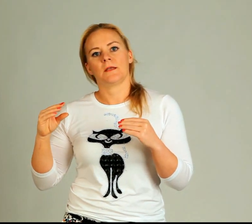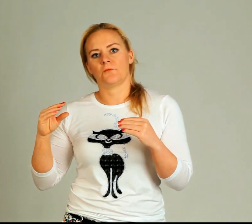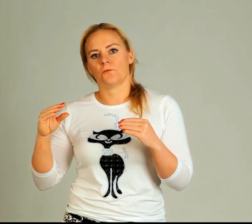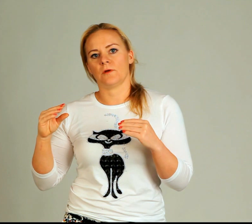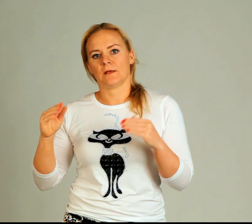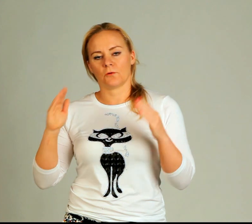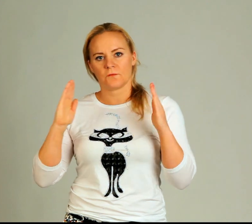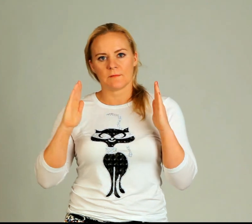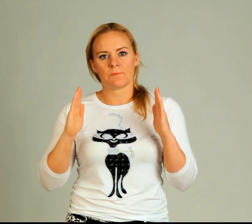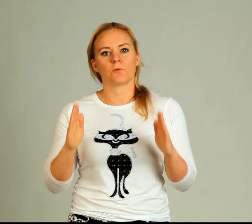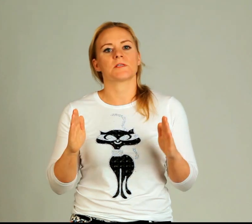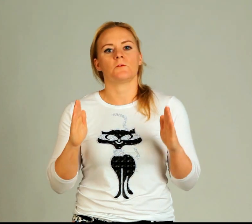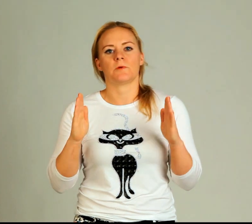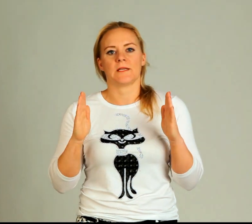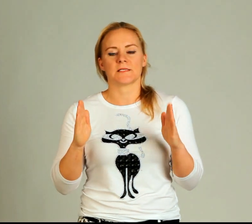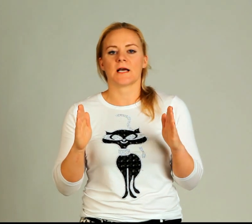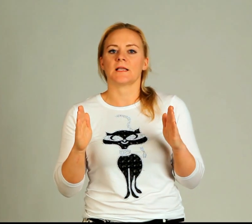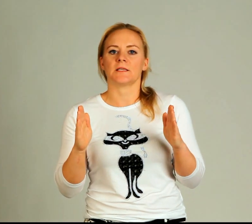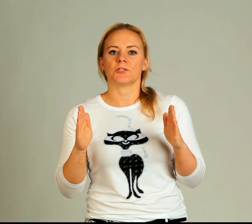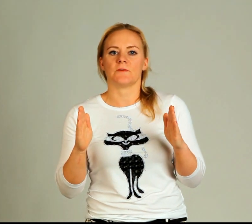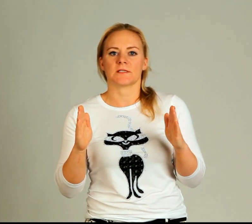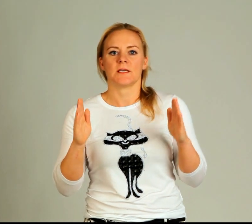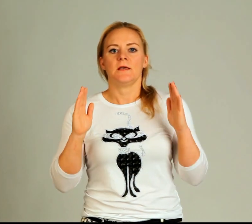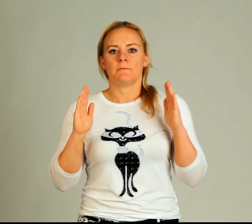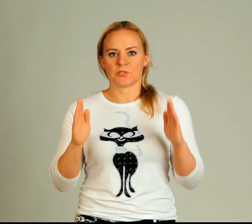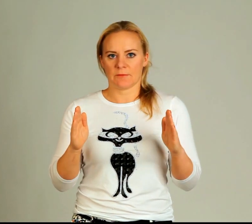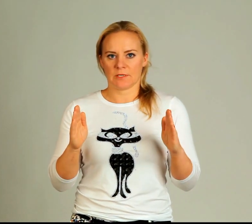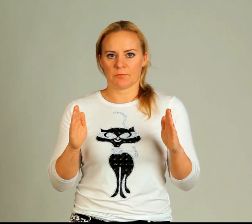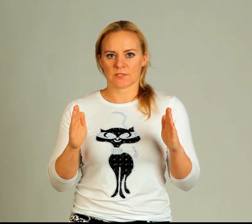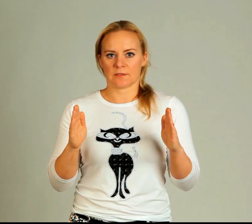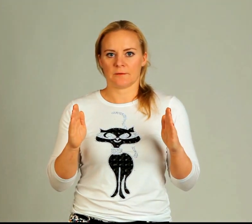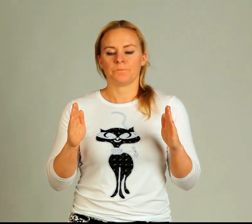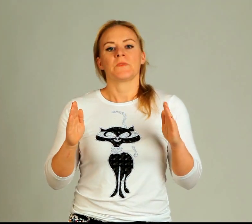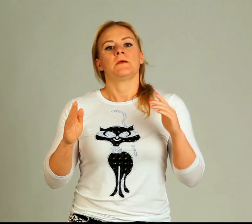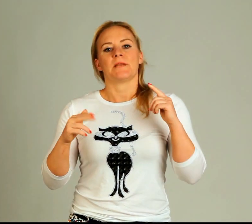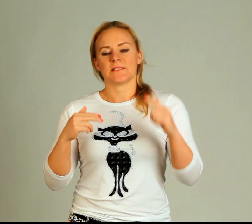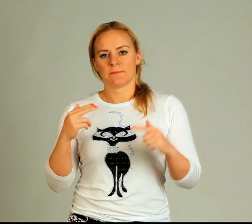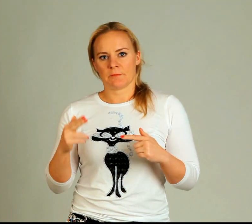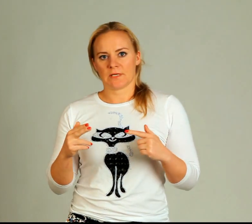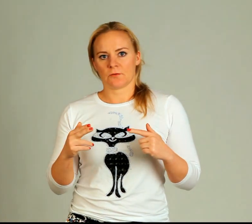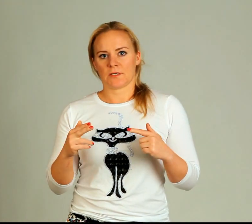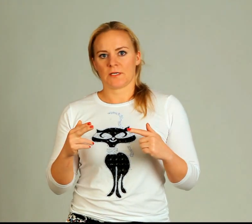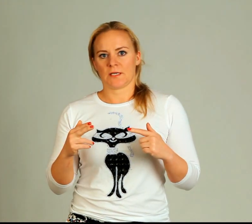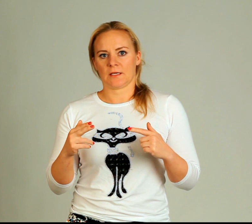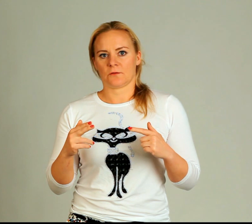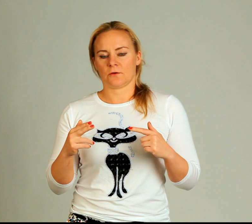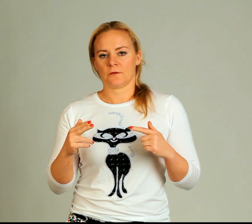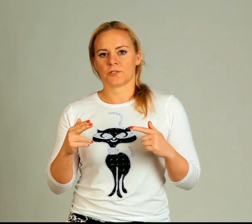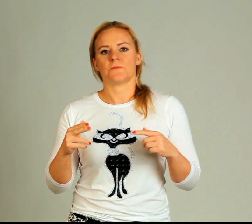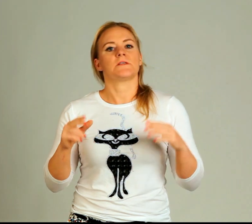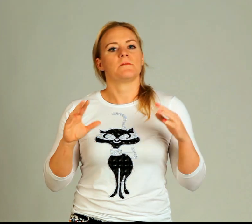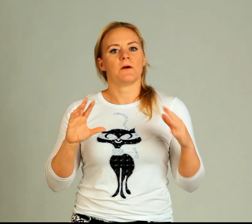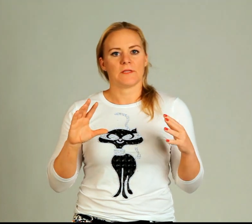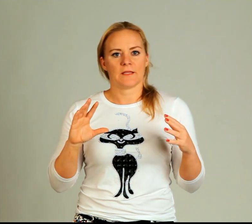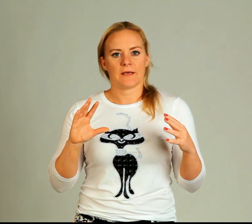Nefunguje. Kotvíme pouze úplně nejzákladnější věc, příjemný pocit. Principem této techniky je to, že vy si vybavíte